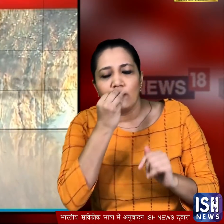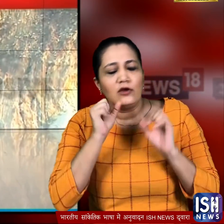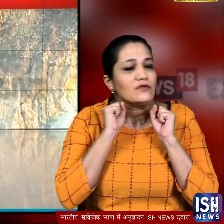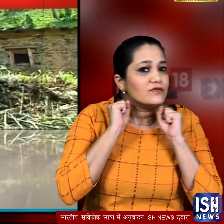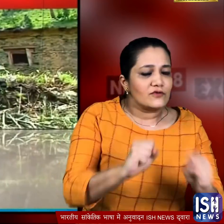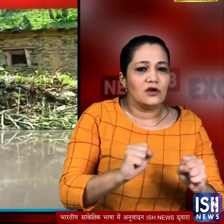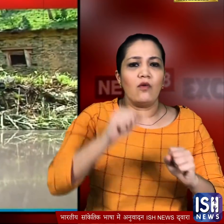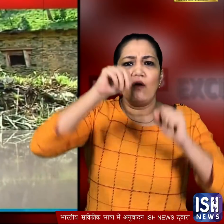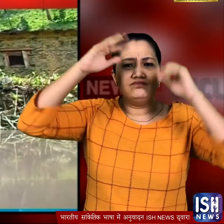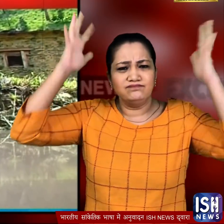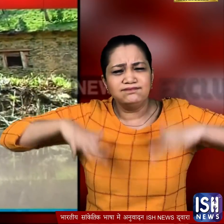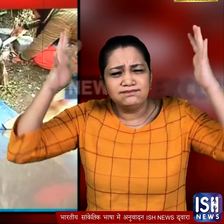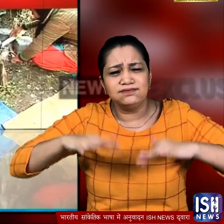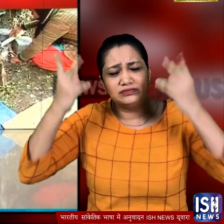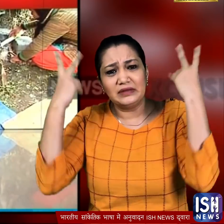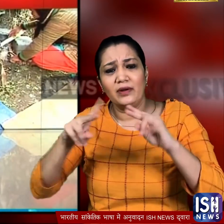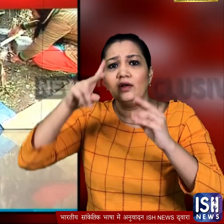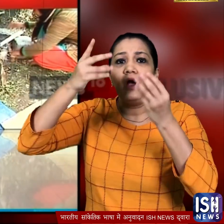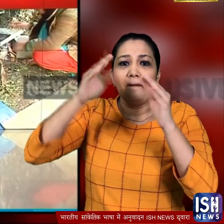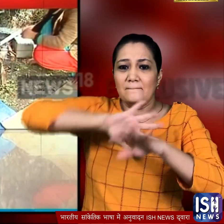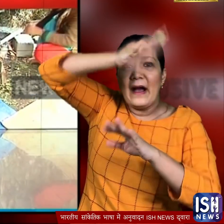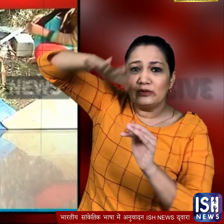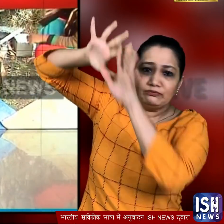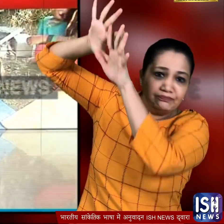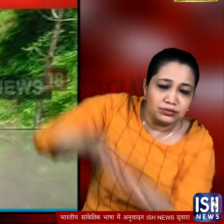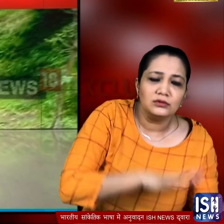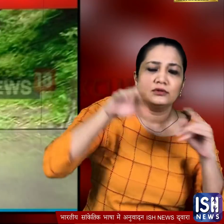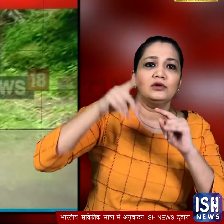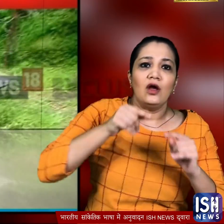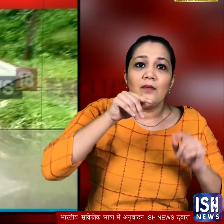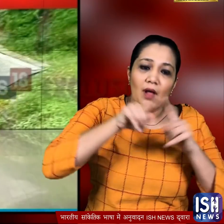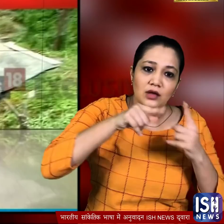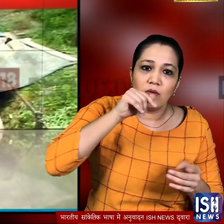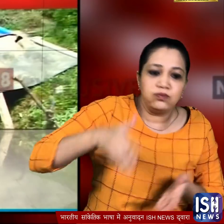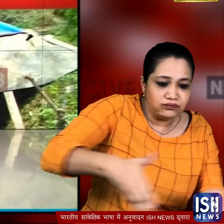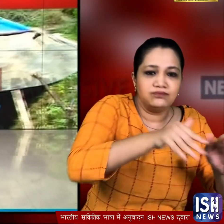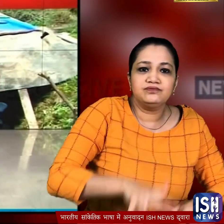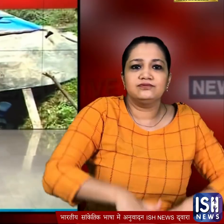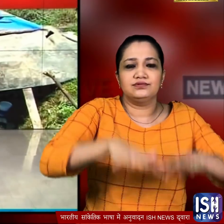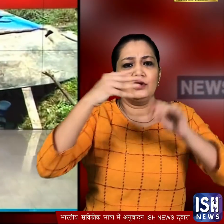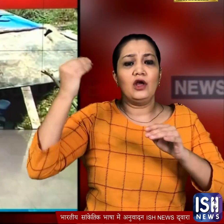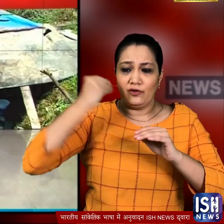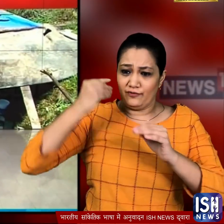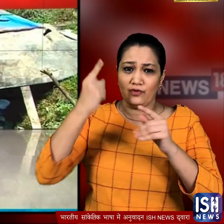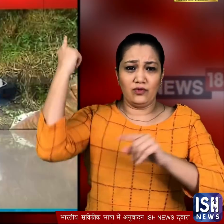की वज़े से वहां के कई जिलों में पहाड खिसकने की घटनाएं हो रही हैं और नदियां भी उफान पर हैं पिछले कुछ दिनों से हालात और बिगटते जा रहें